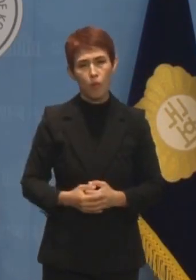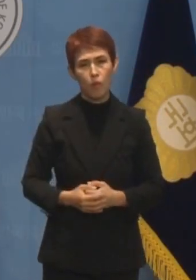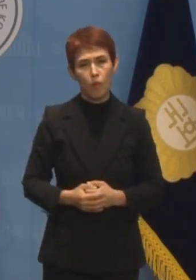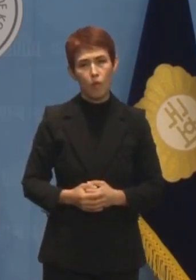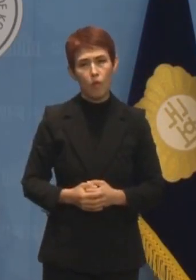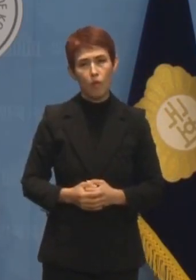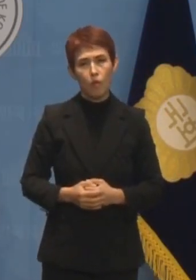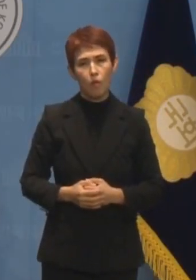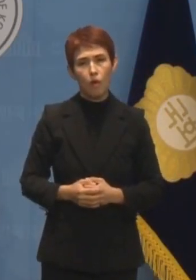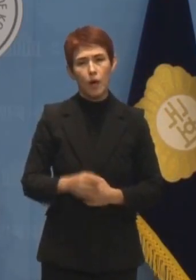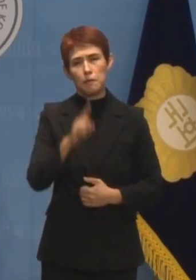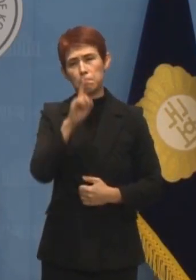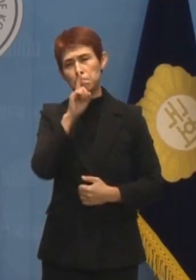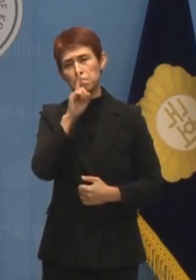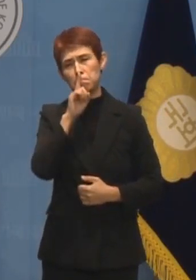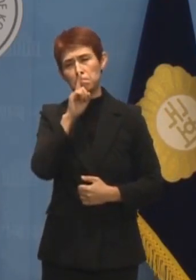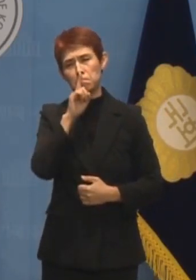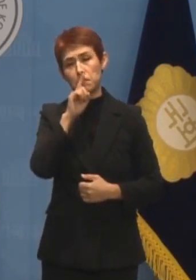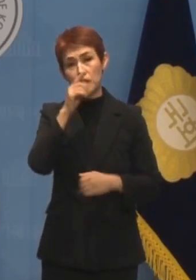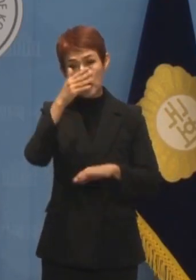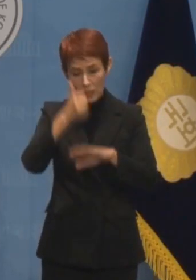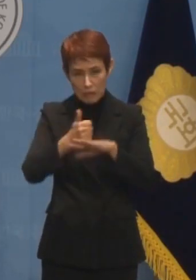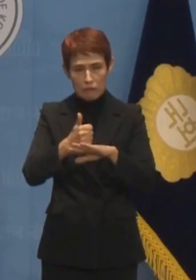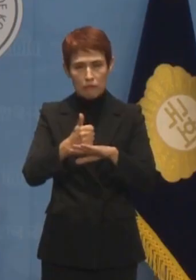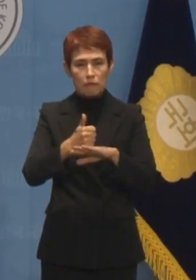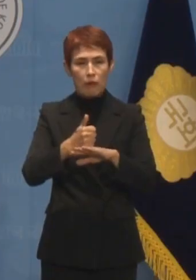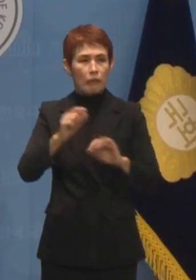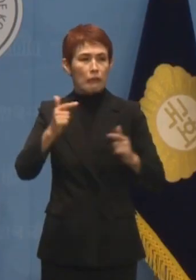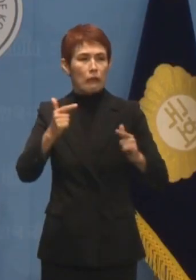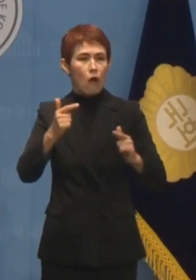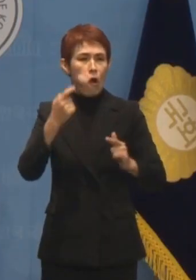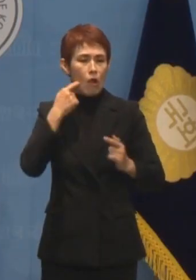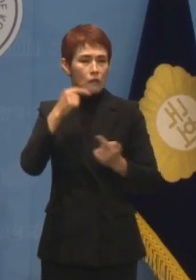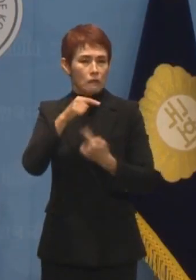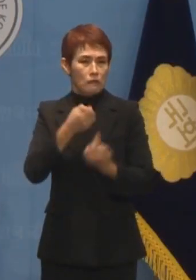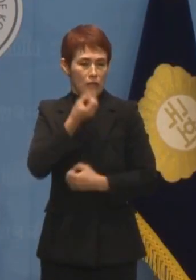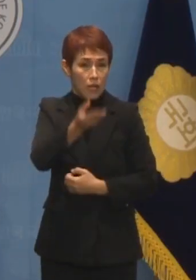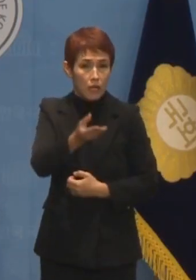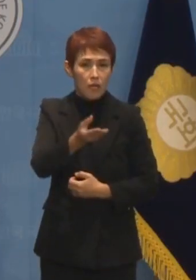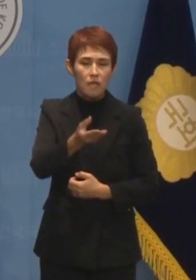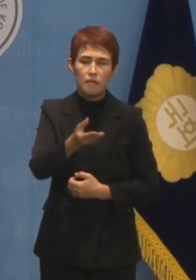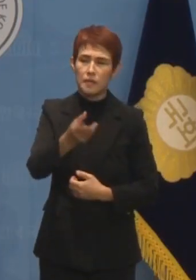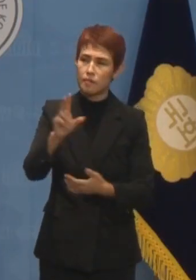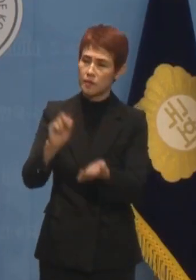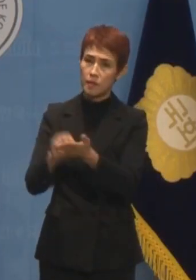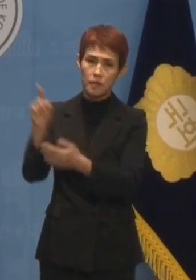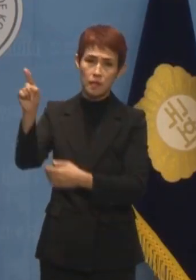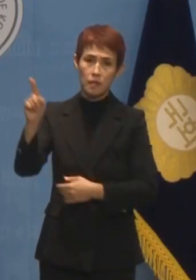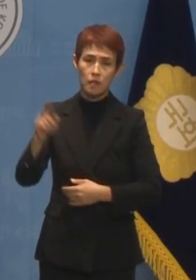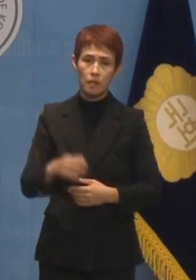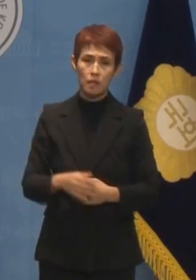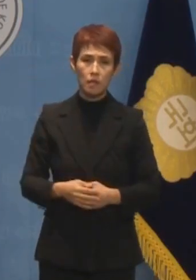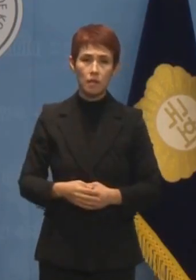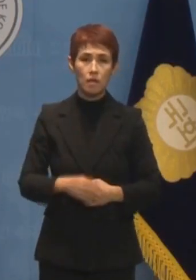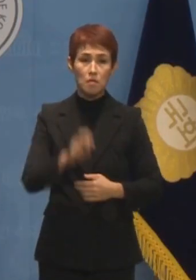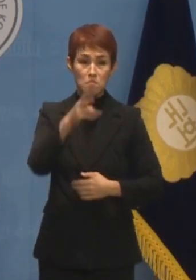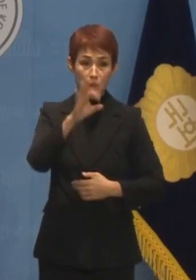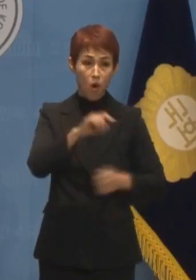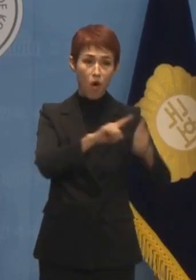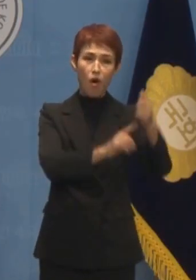내내 침묵하다 마지못해 거짓 해명을 내놓는 행태도 황당하지만 저렇게 떠드는데도